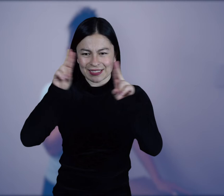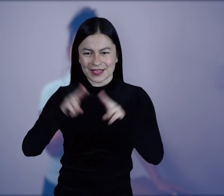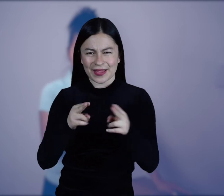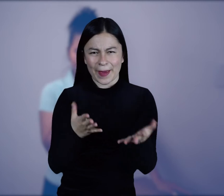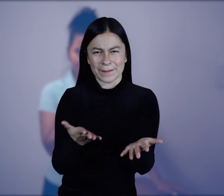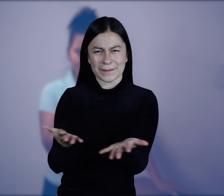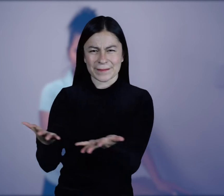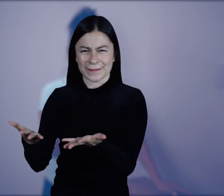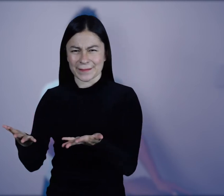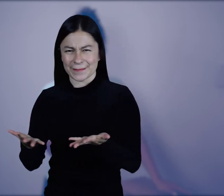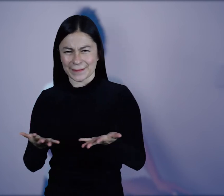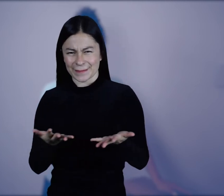¿Necesitas internet?